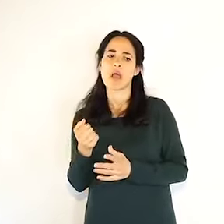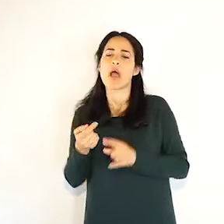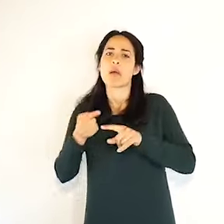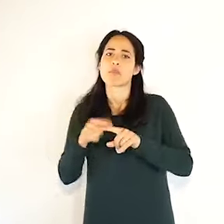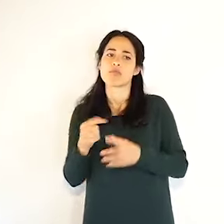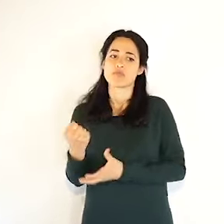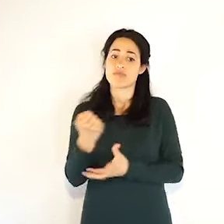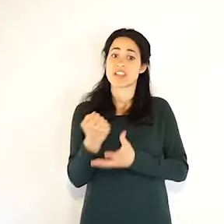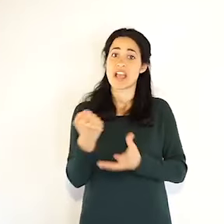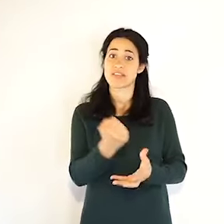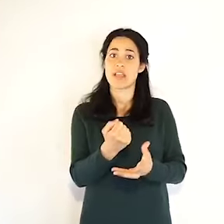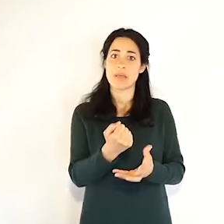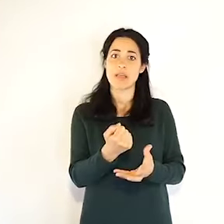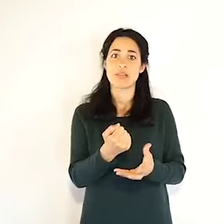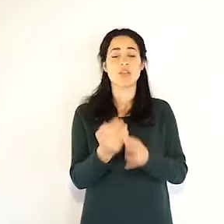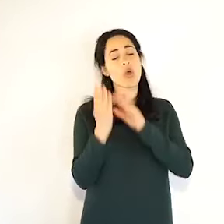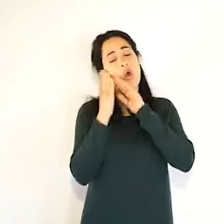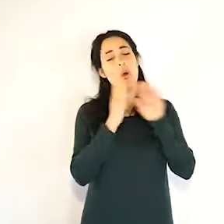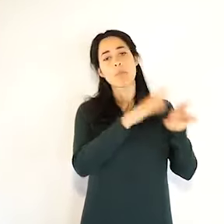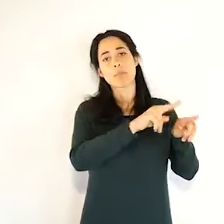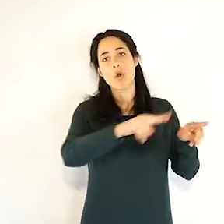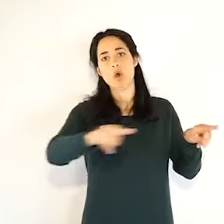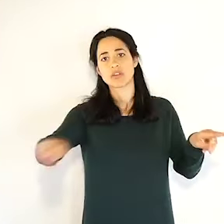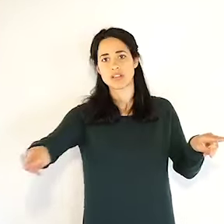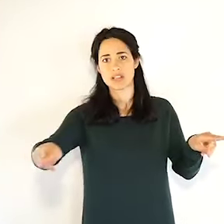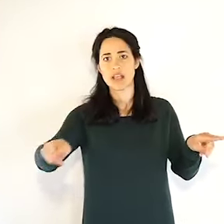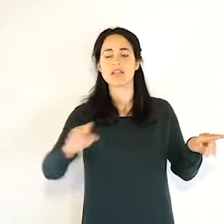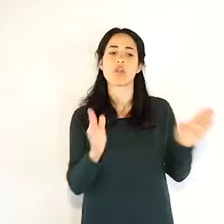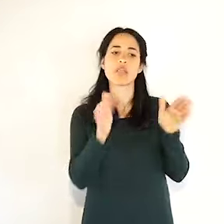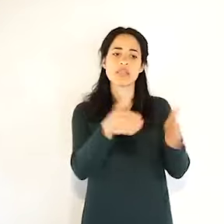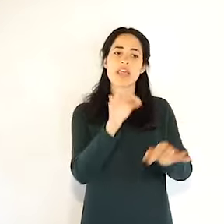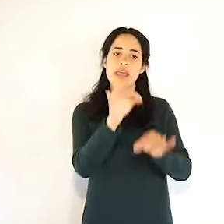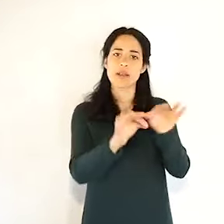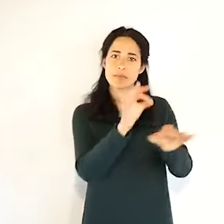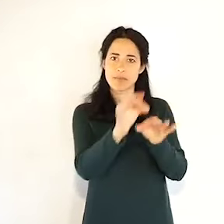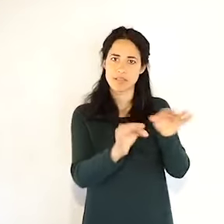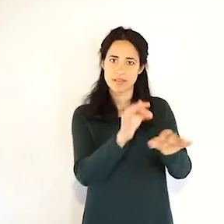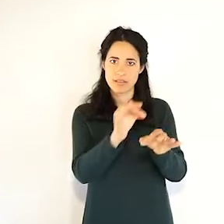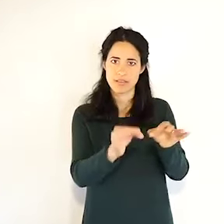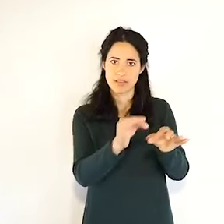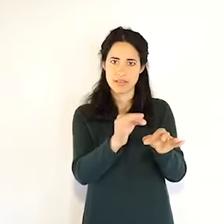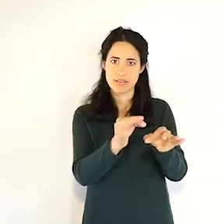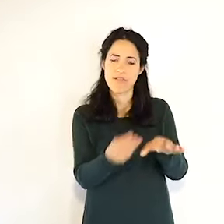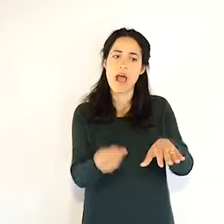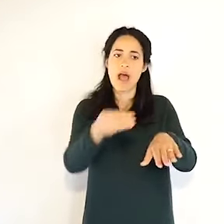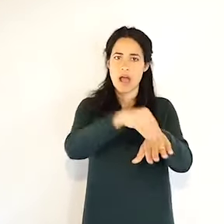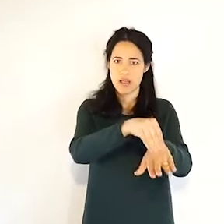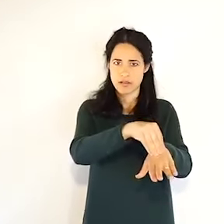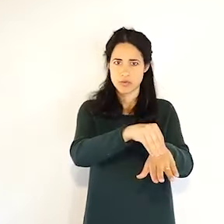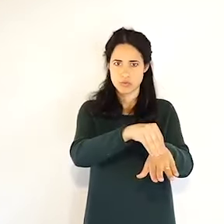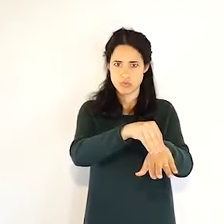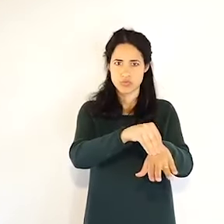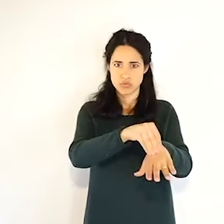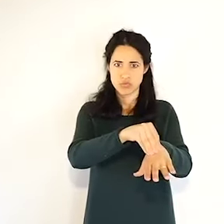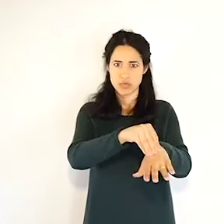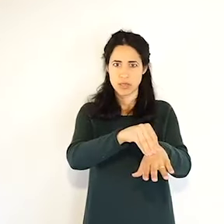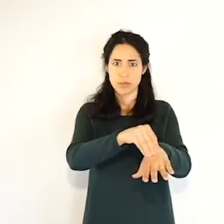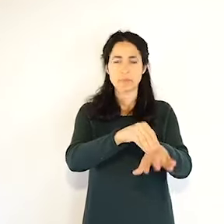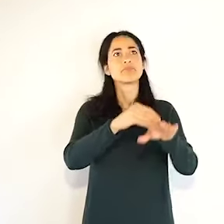in particolare sono su Rimini, su Bologna-Sant'Orsola,